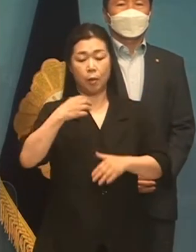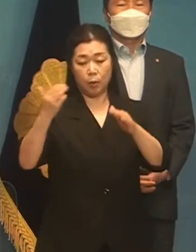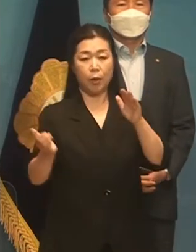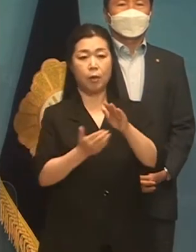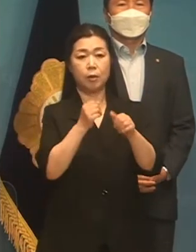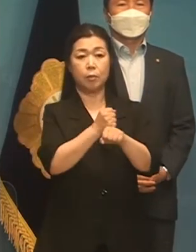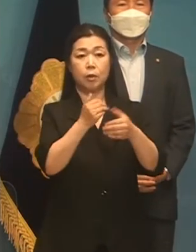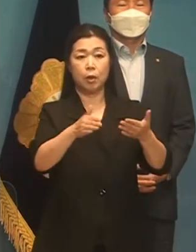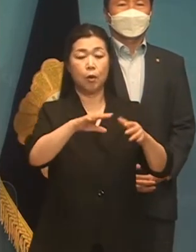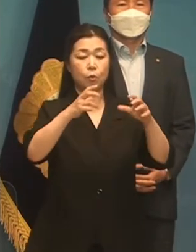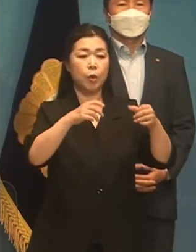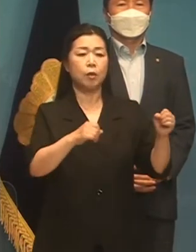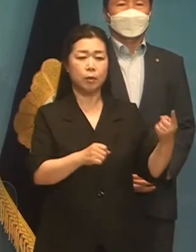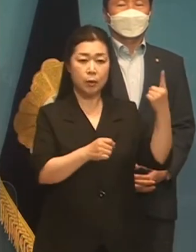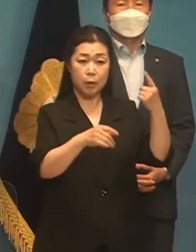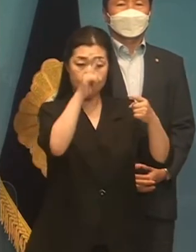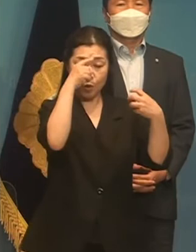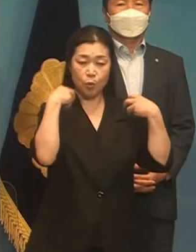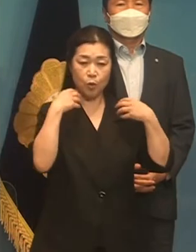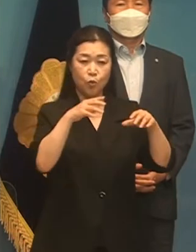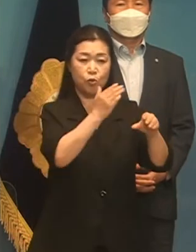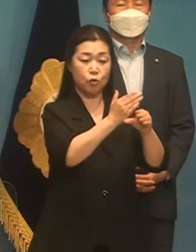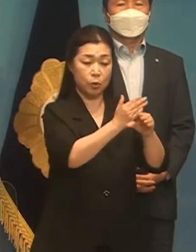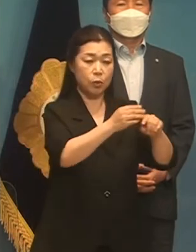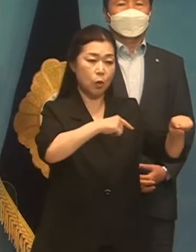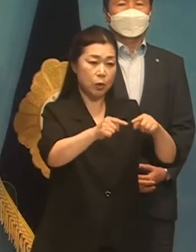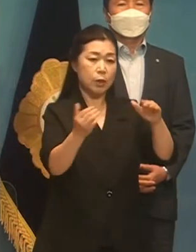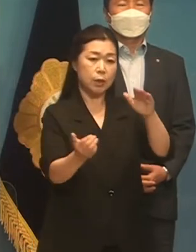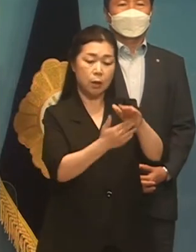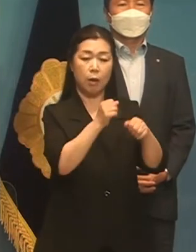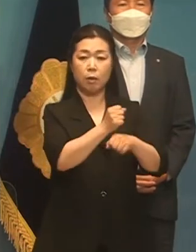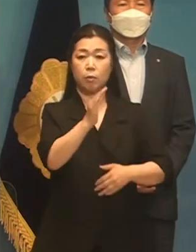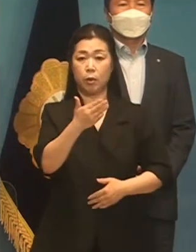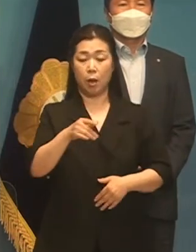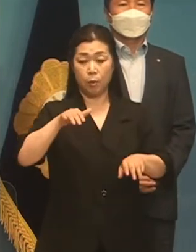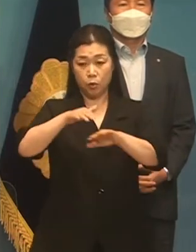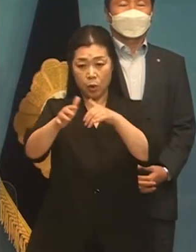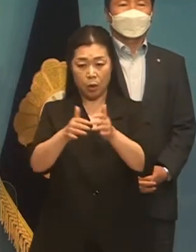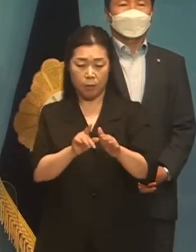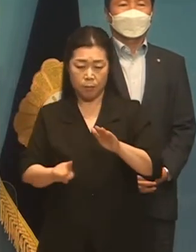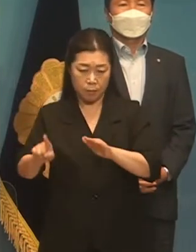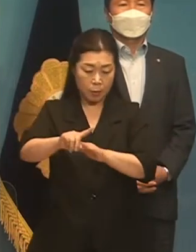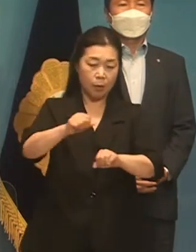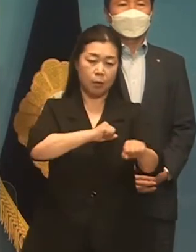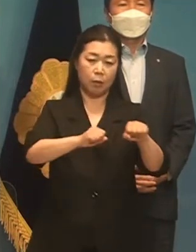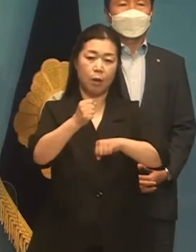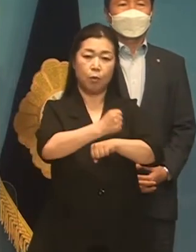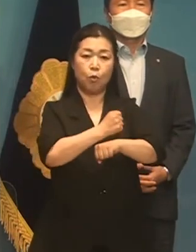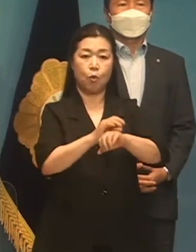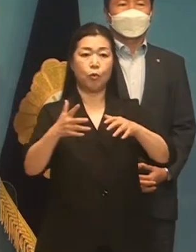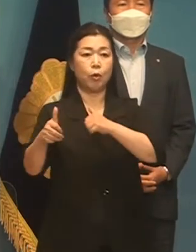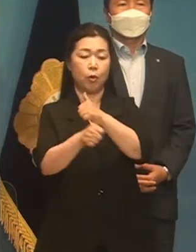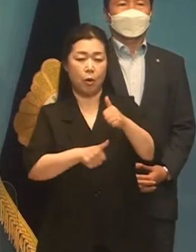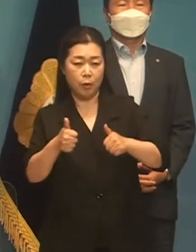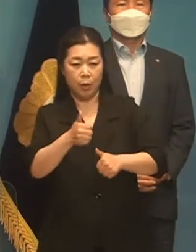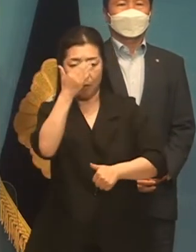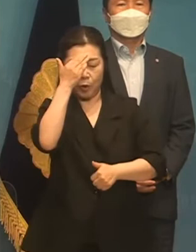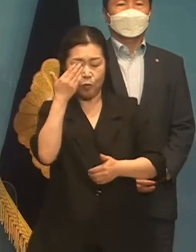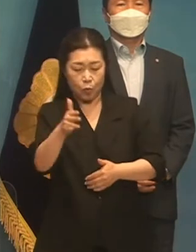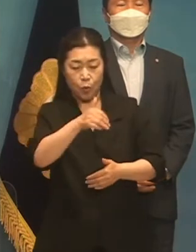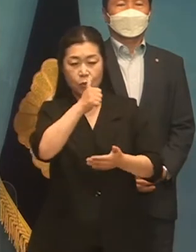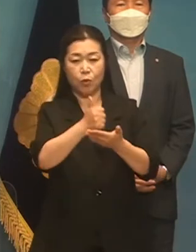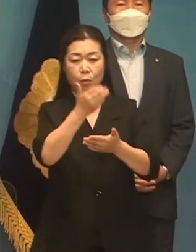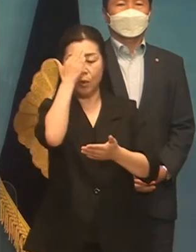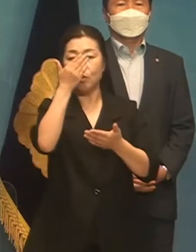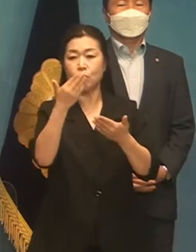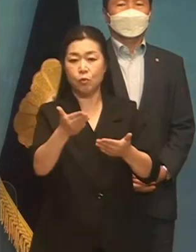국민의 의한 정부로는 국민 중심의 정치를 지정해야 민주당이 나업장서서 국회의원 변체 특권 제안과